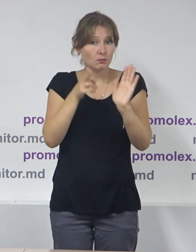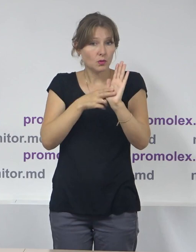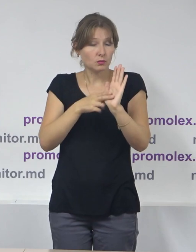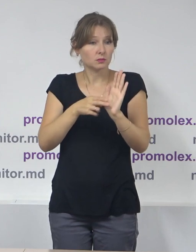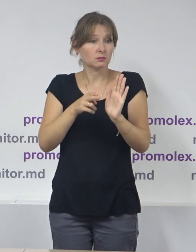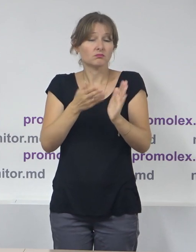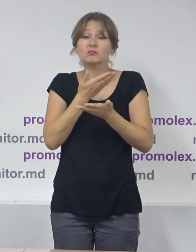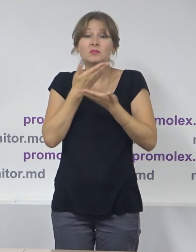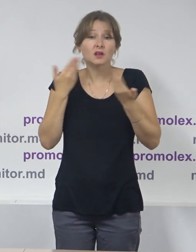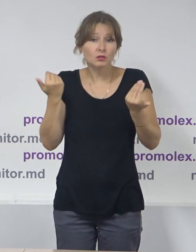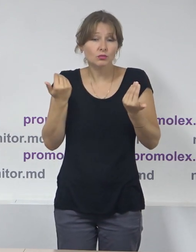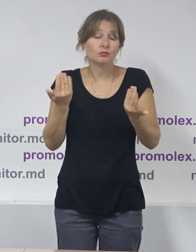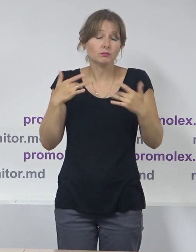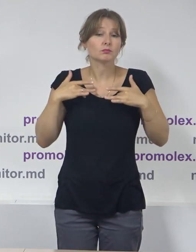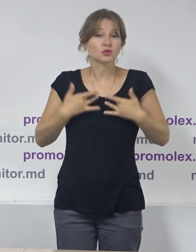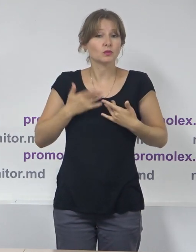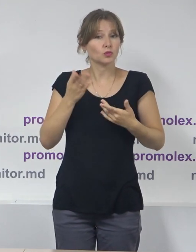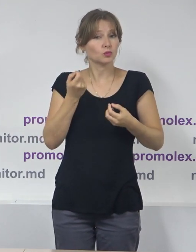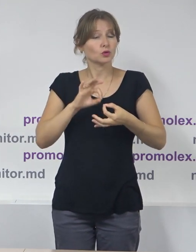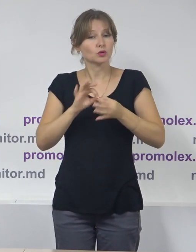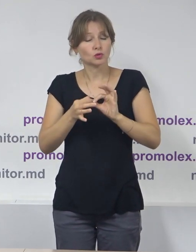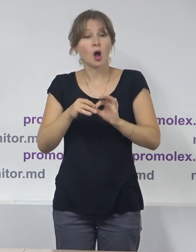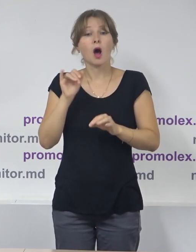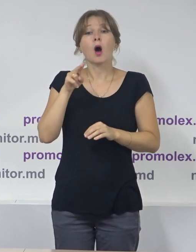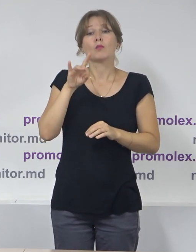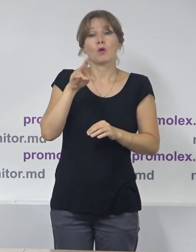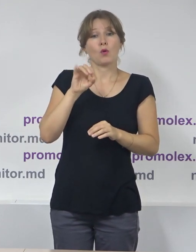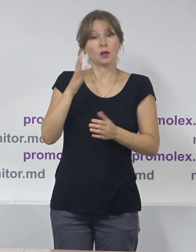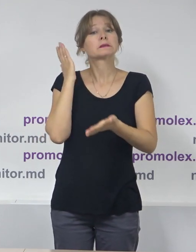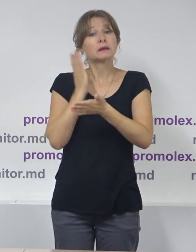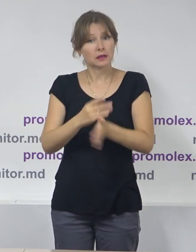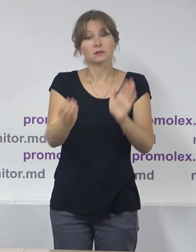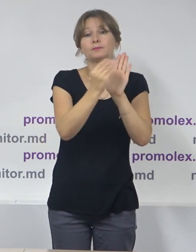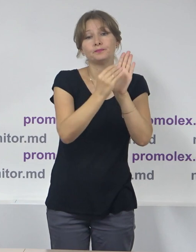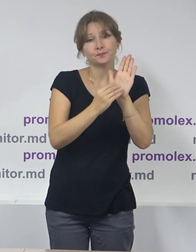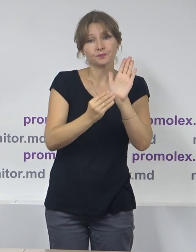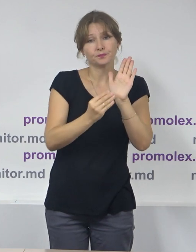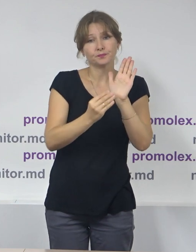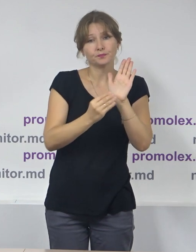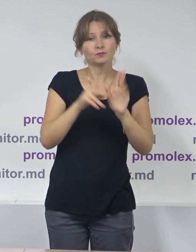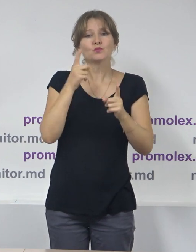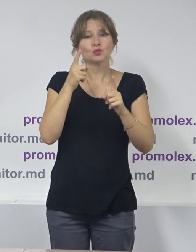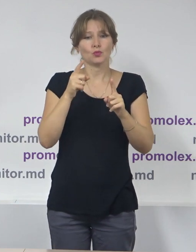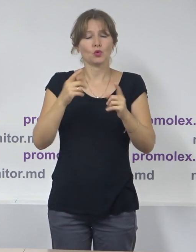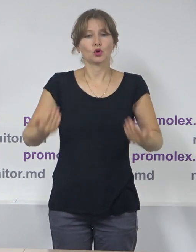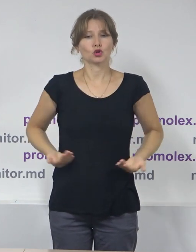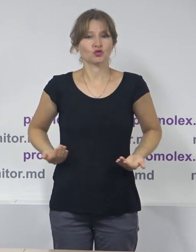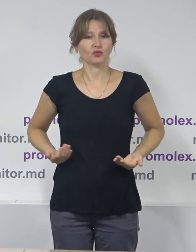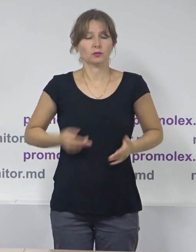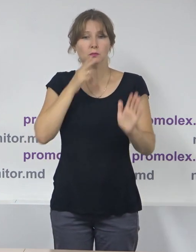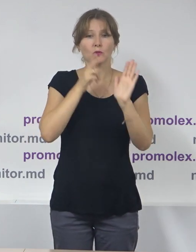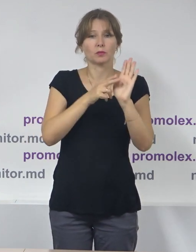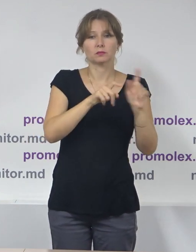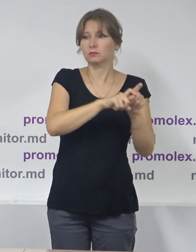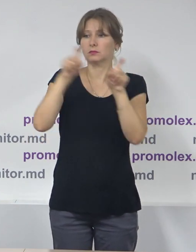recomandările promolex care au avut drept scop eradicarea migrației artificiale ale legătorilor. Măsura respectivă a fost